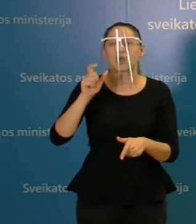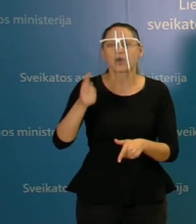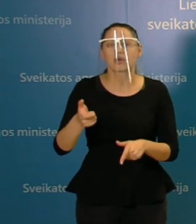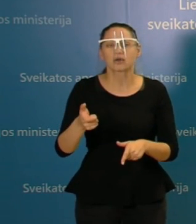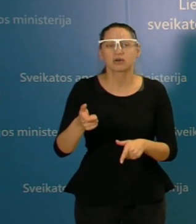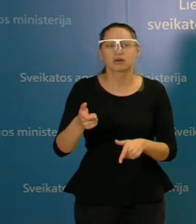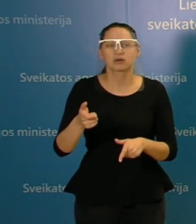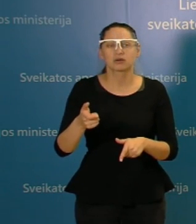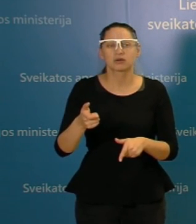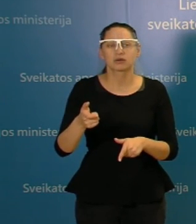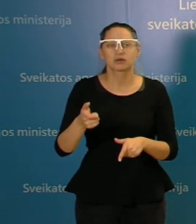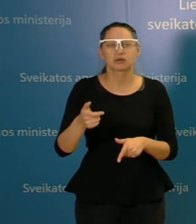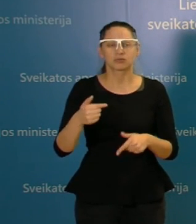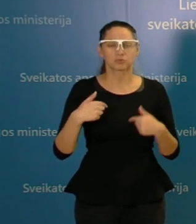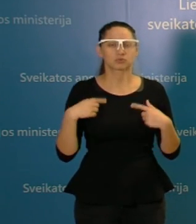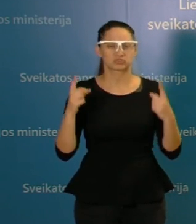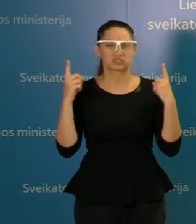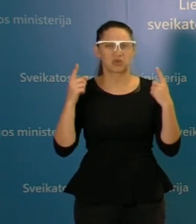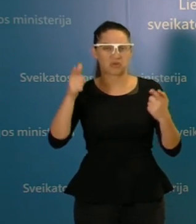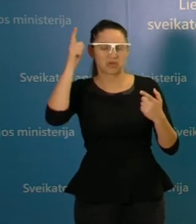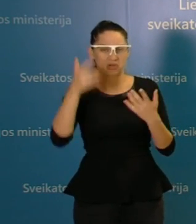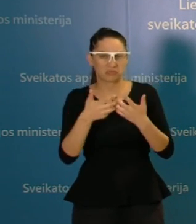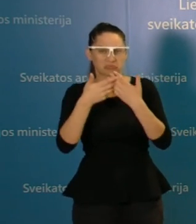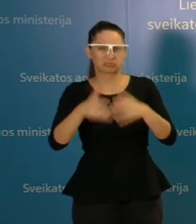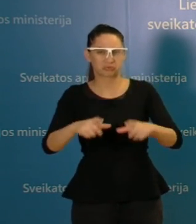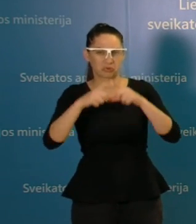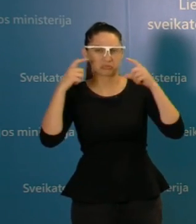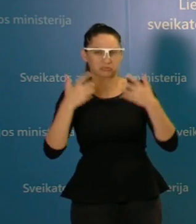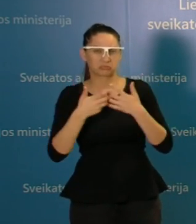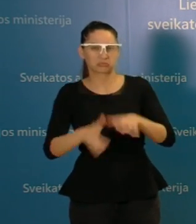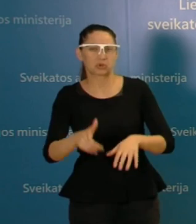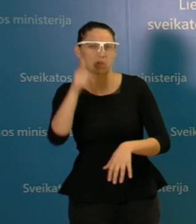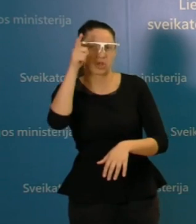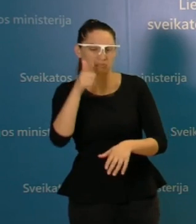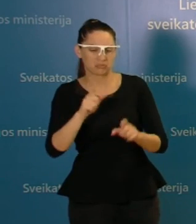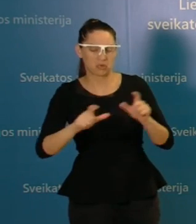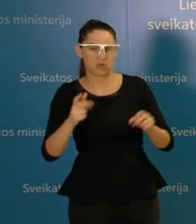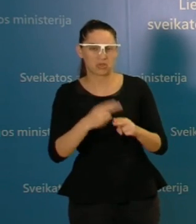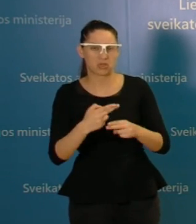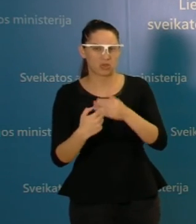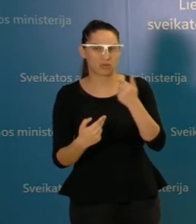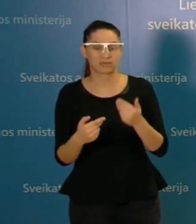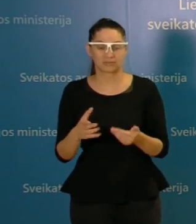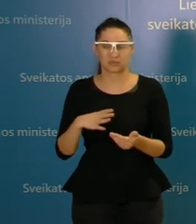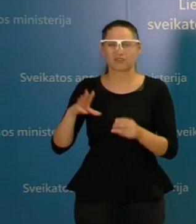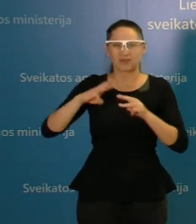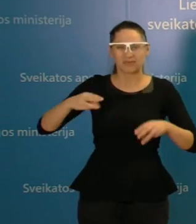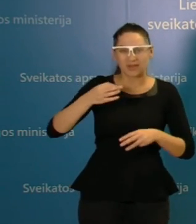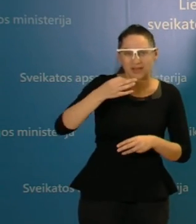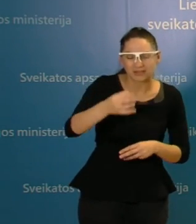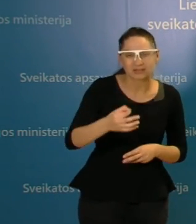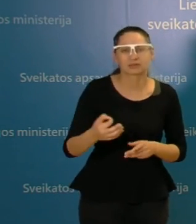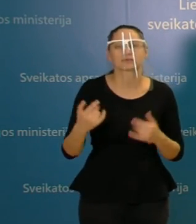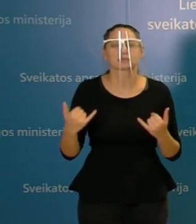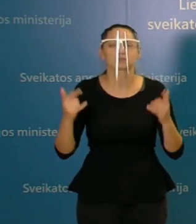reiškia, mums saugotis nereikia. Tai norėčiau pasakyti, kad dabartiniu metu, va kaip prieš tai sakė ministras, kad dabar Lietuva tikrai